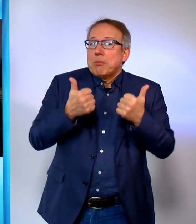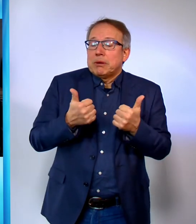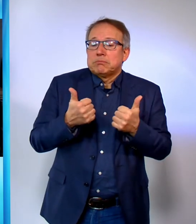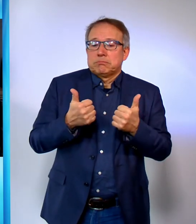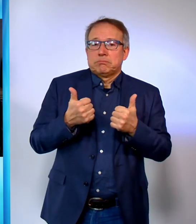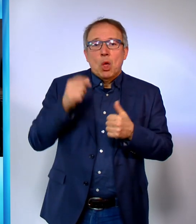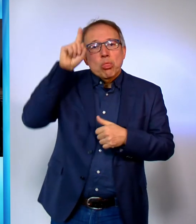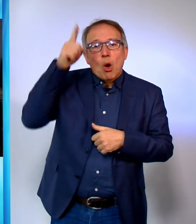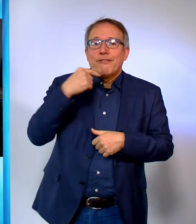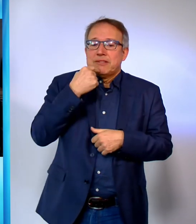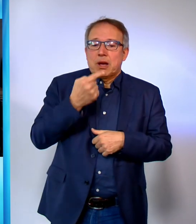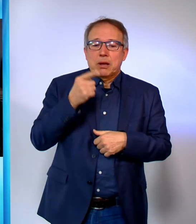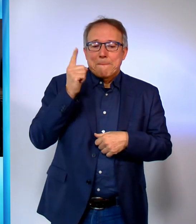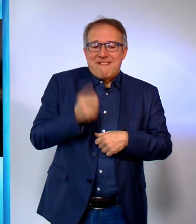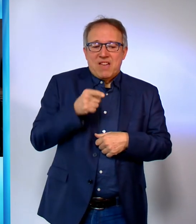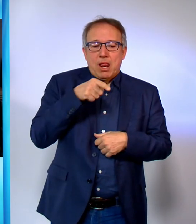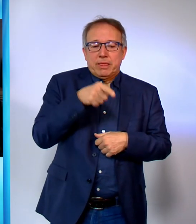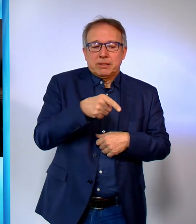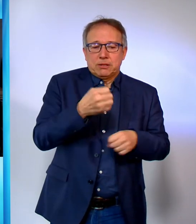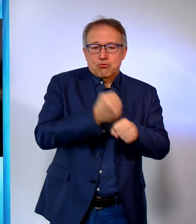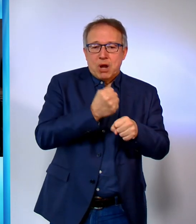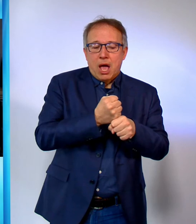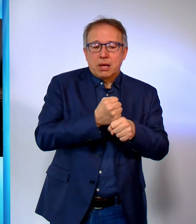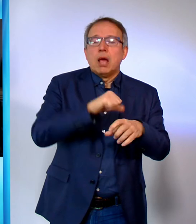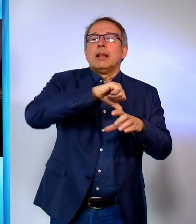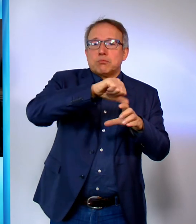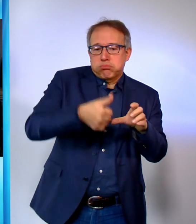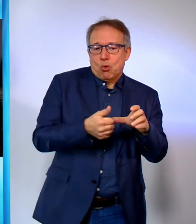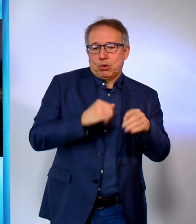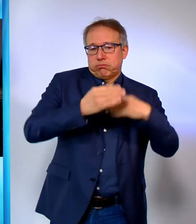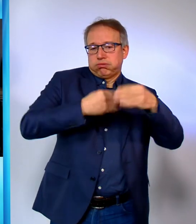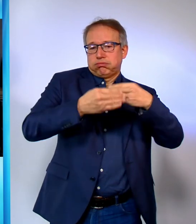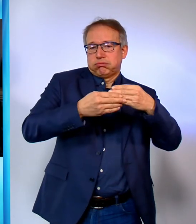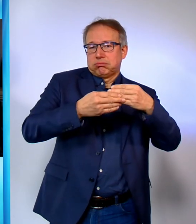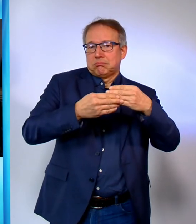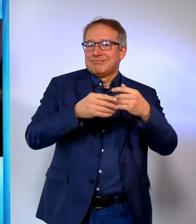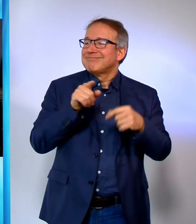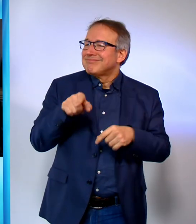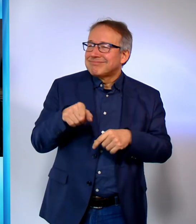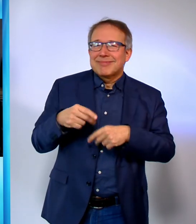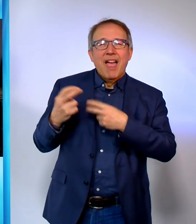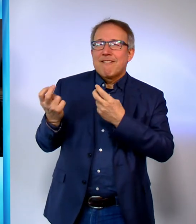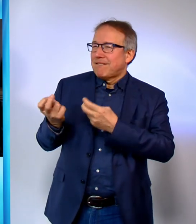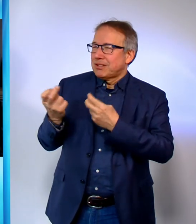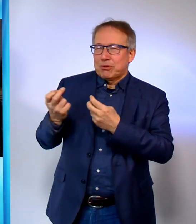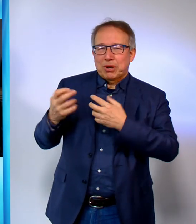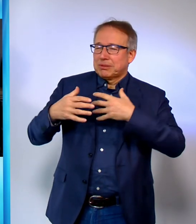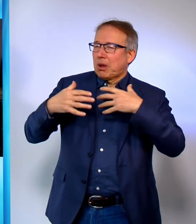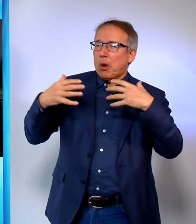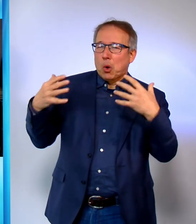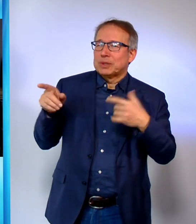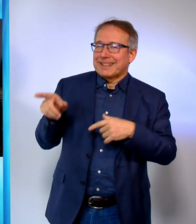diesem Stein zu Brot zu werden, das ist der Ratschlag des Teufels. Die Versuchung ist groß, diesem Ansinnen